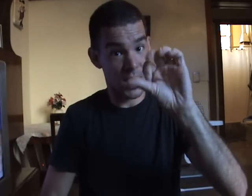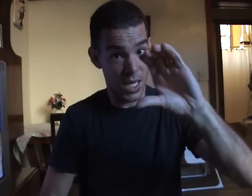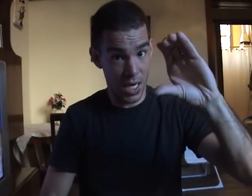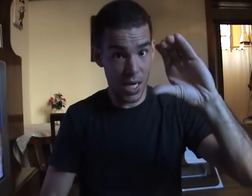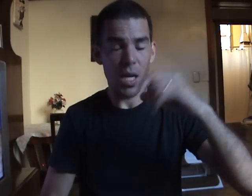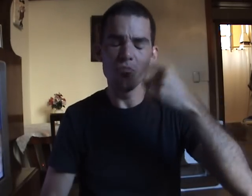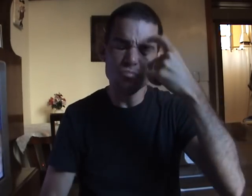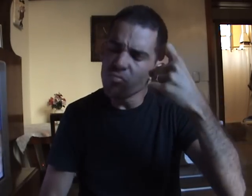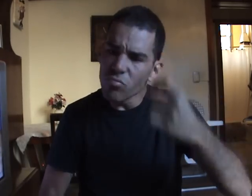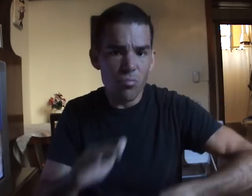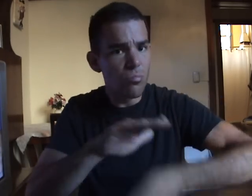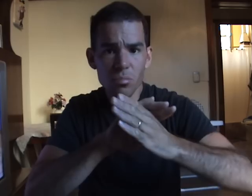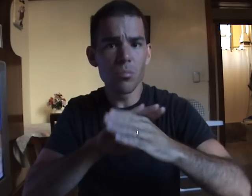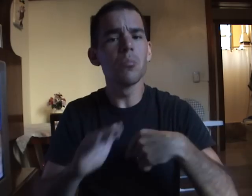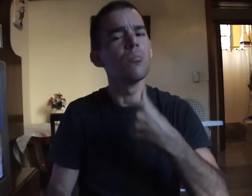alas. Muevo mis lindas alas. lindas alas.